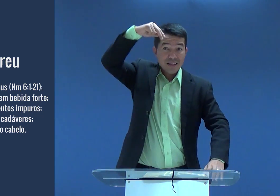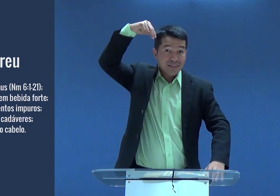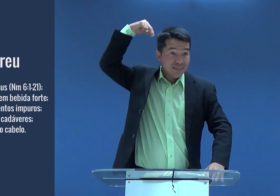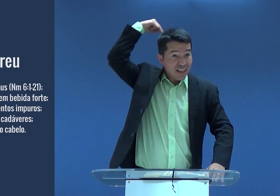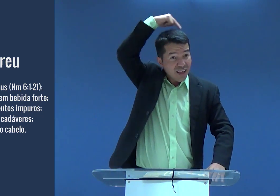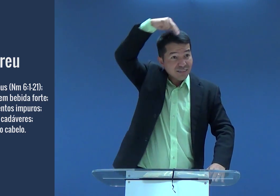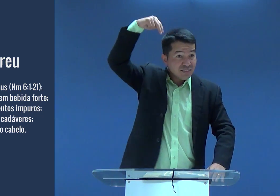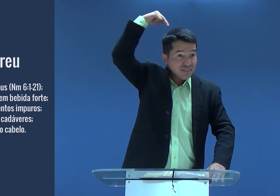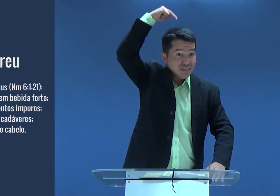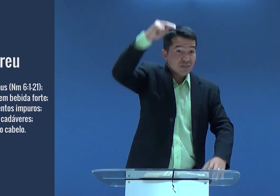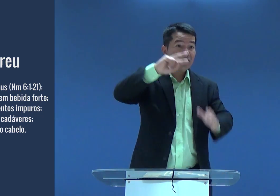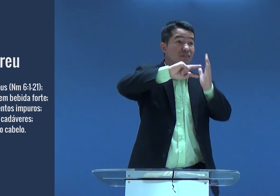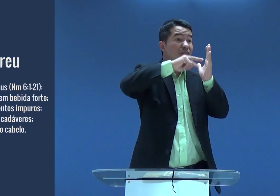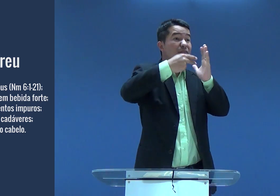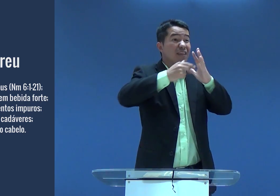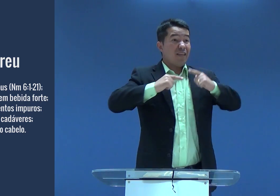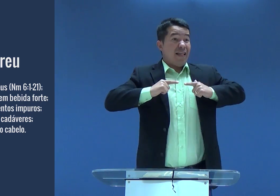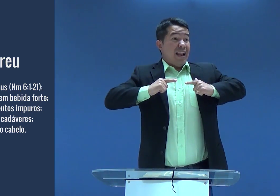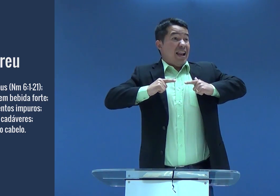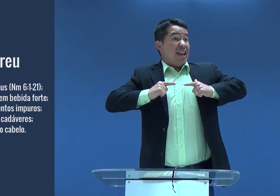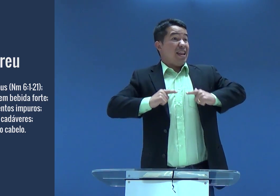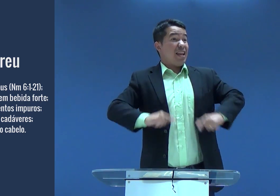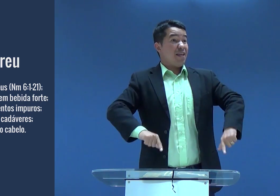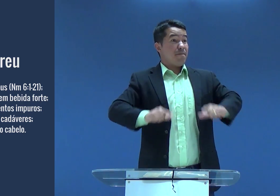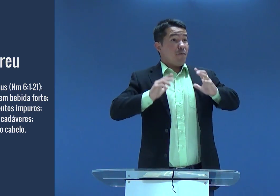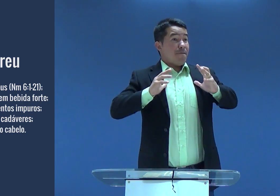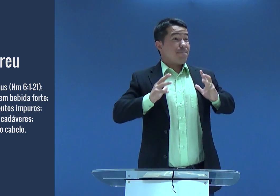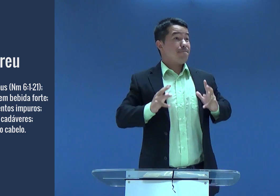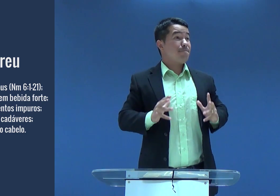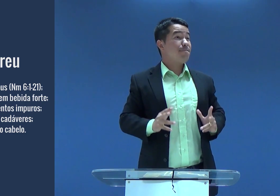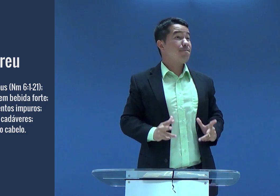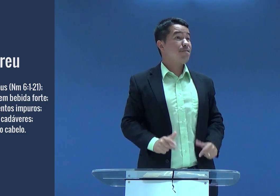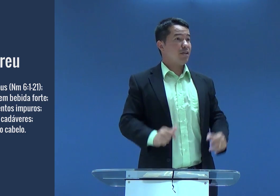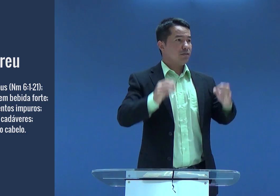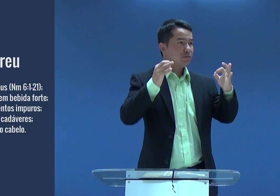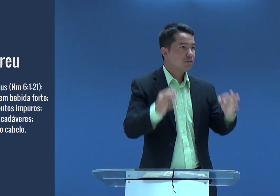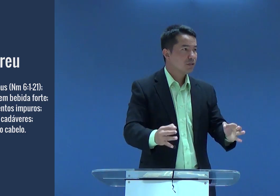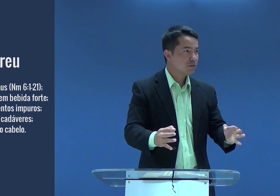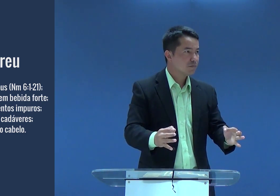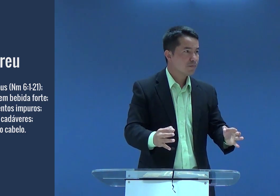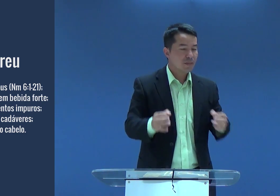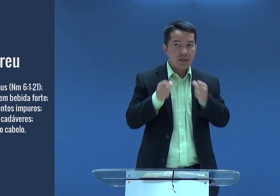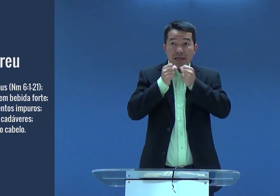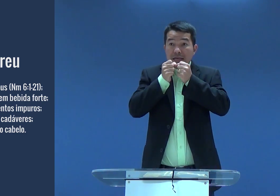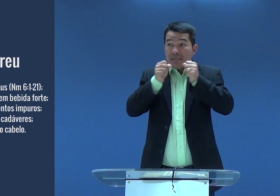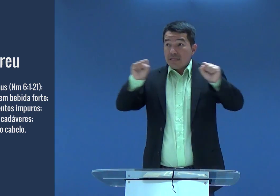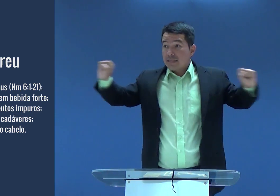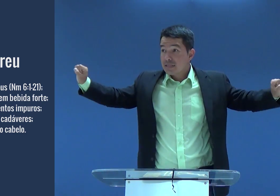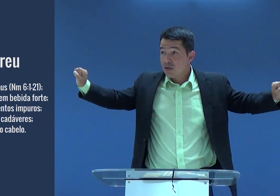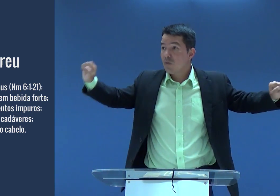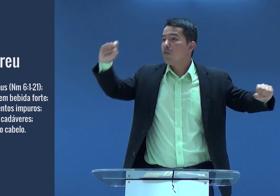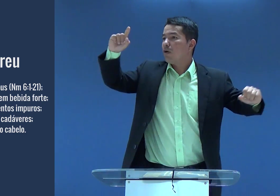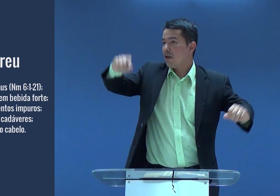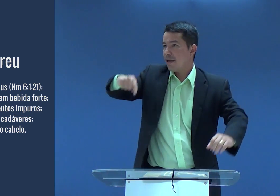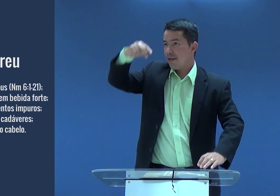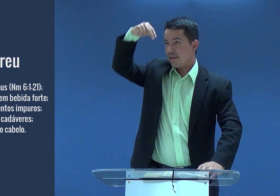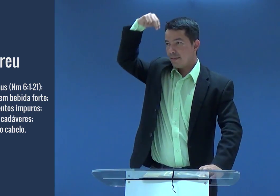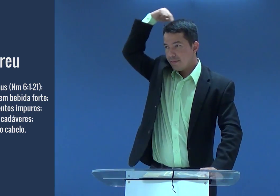levasse para a vida da pessoa impureza. Sendo que o Nazireu era uma pessoa pura, uma pessoa santificada. Sansão